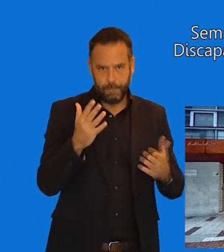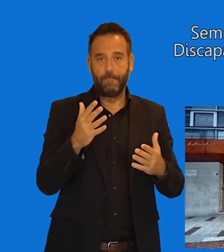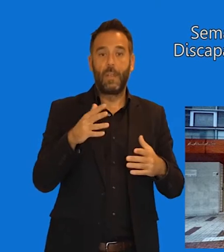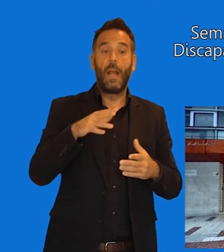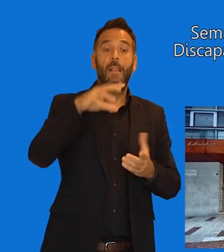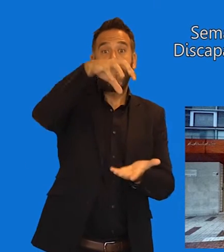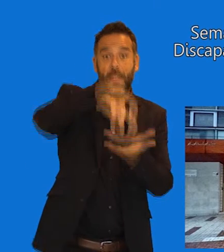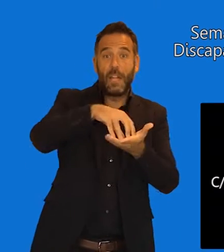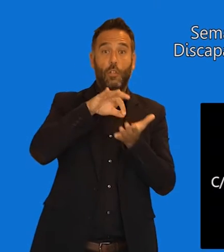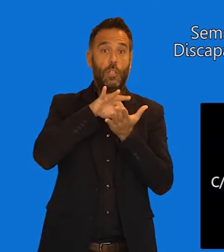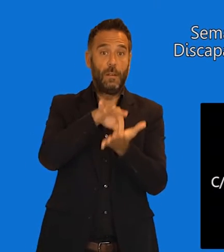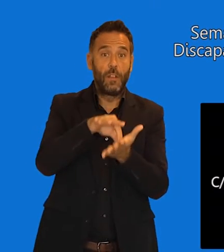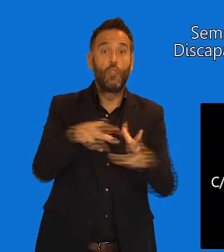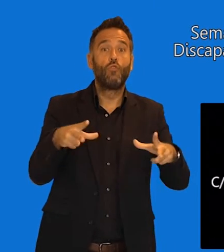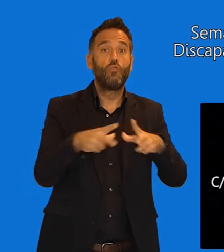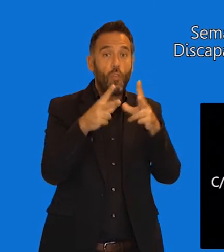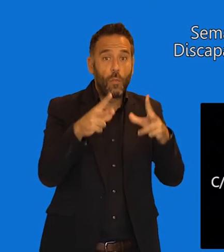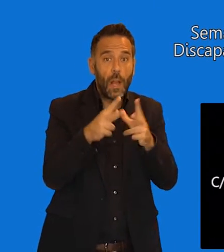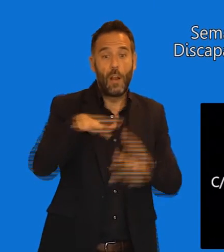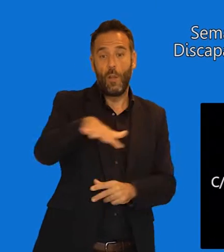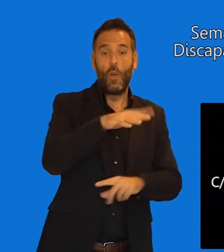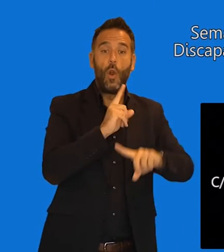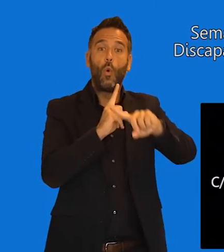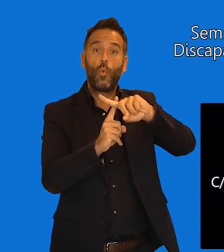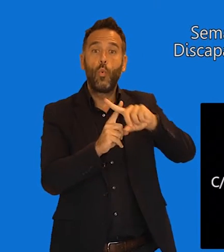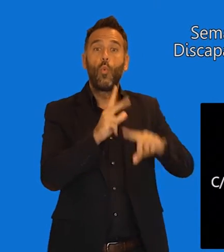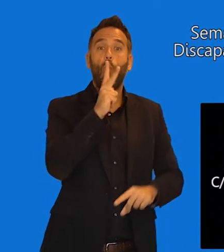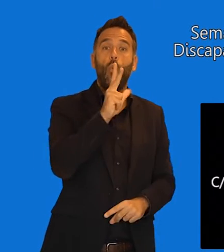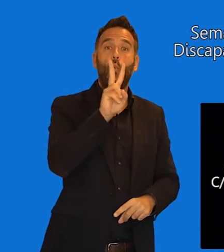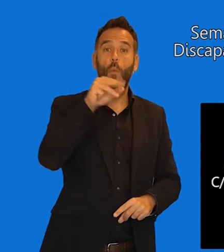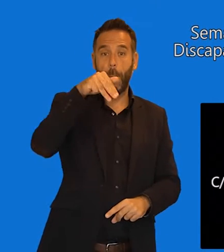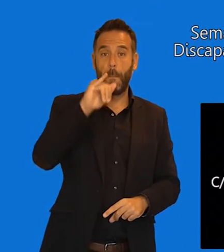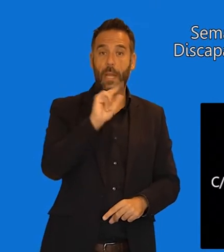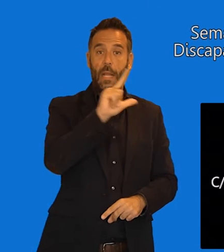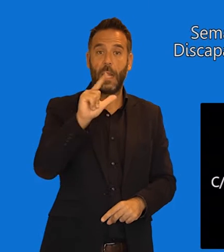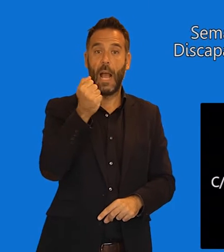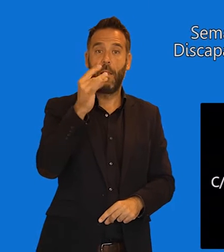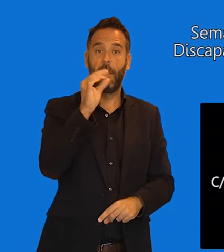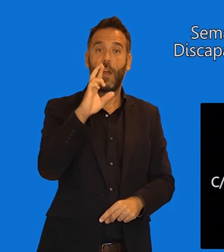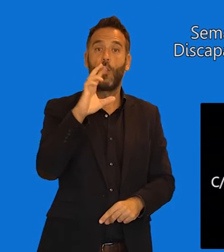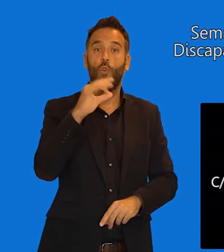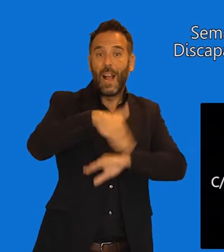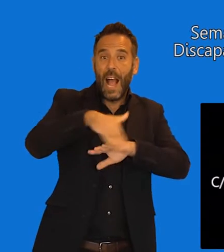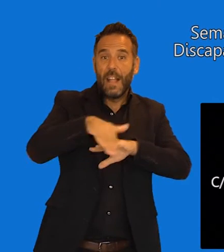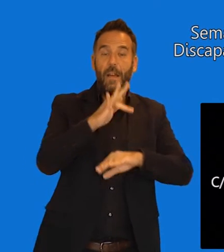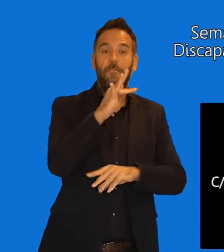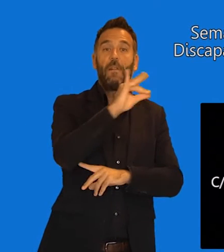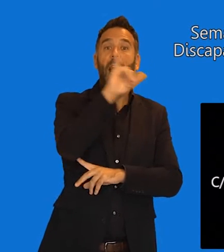Distrito Cruz de Humilladero, en la calle Fernández Fermina número 7. El